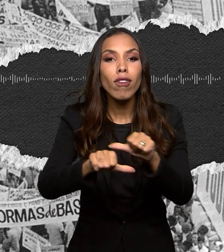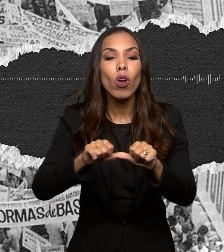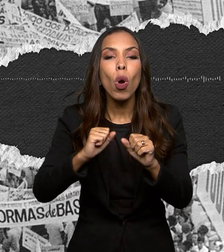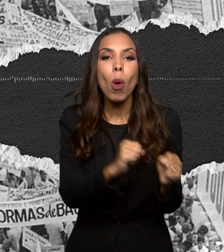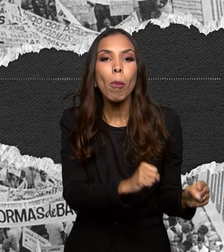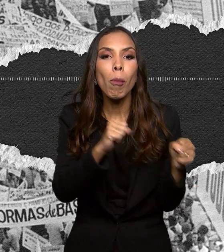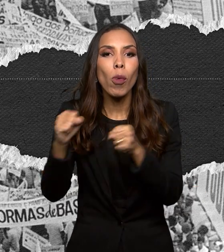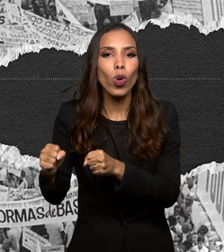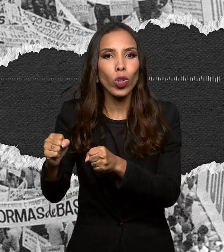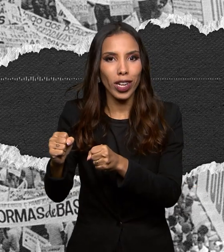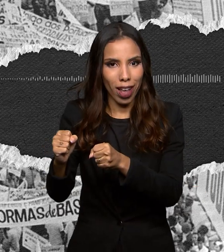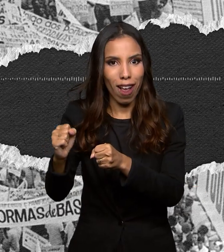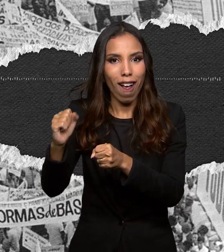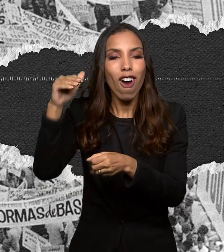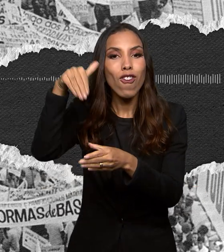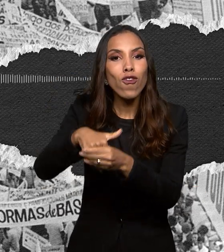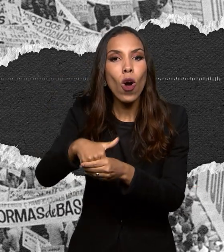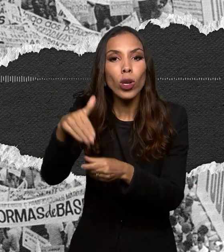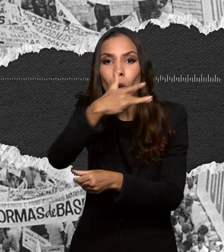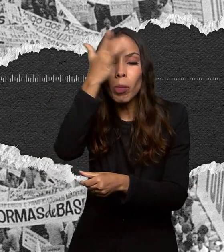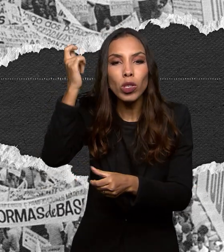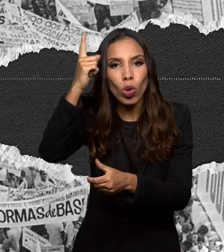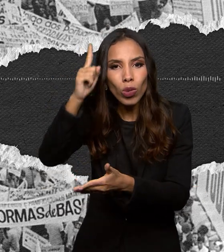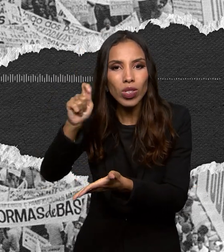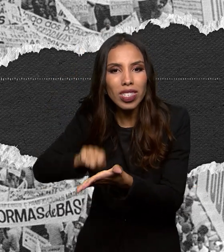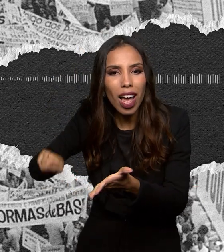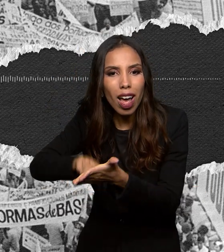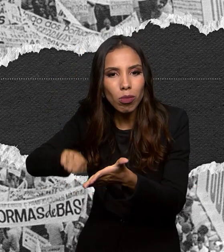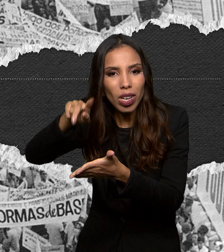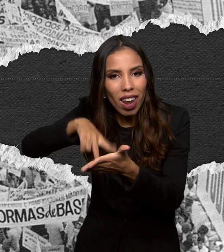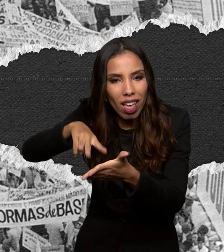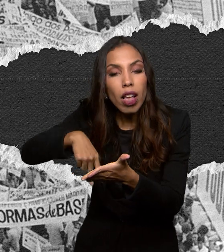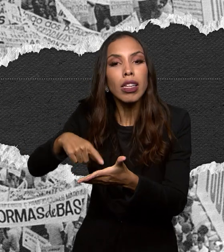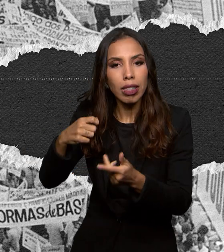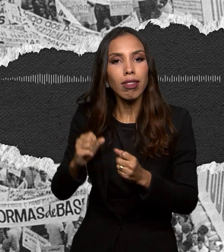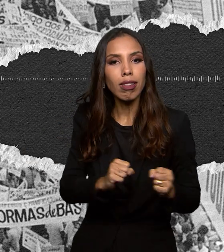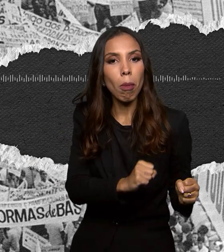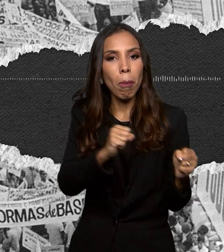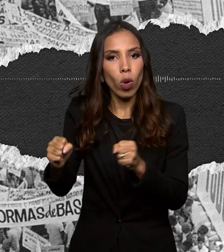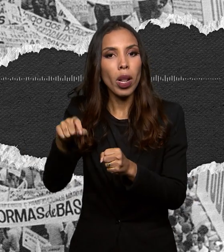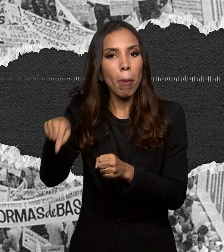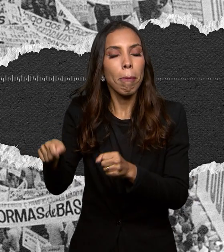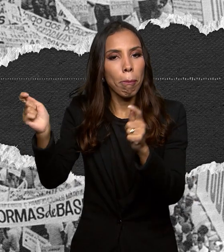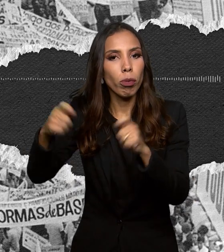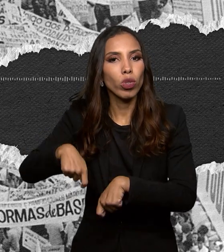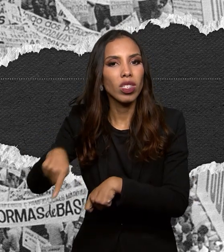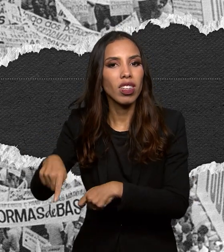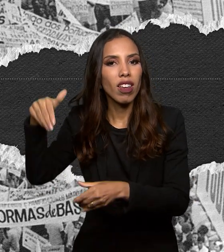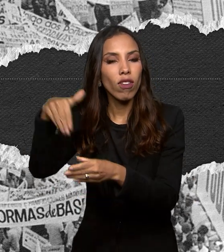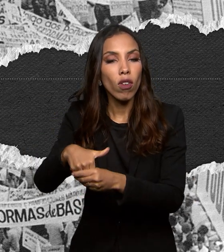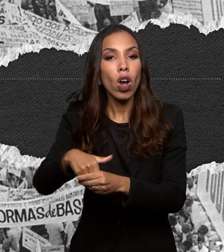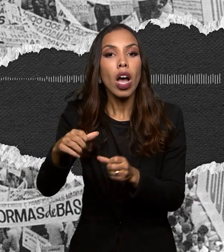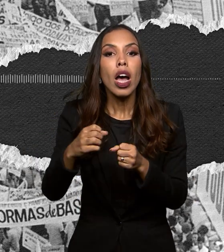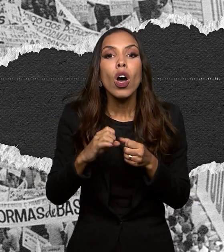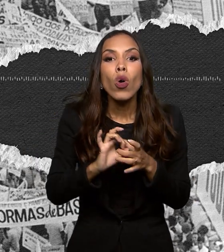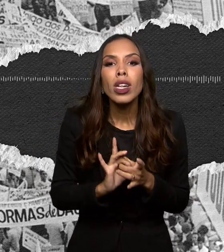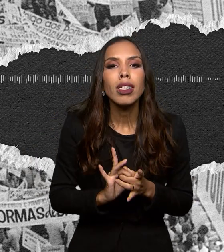analfabetos. Porque é uma exigência do nosso desenvolvimento e da nossa democracia. Refiro uma